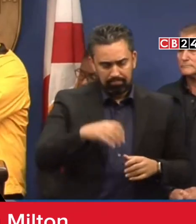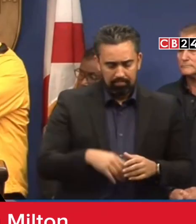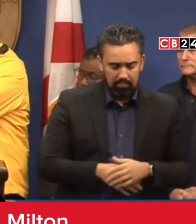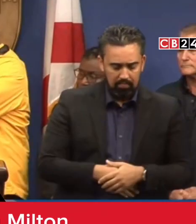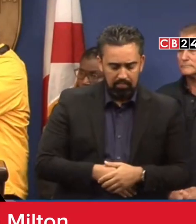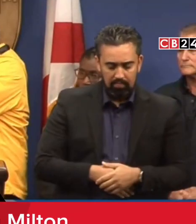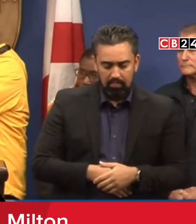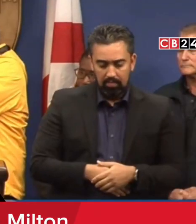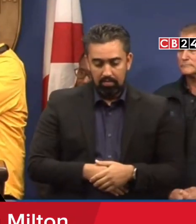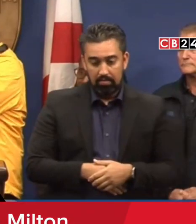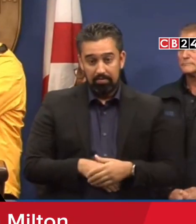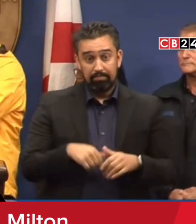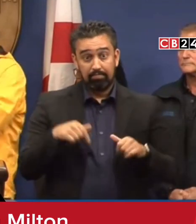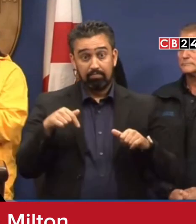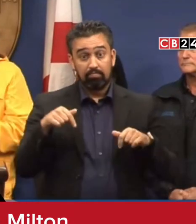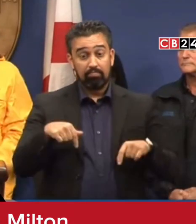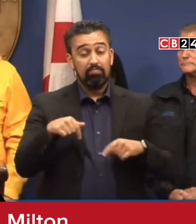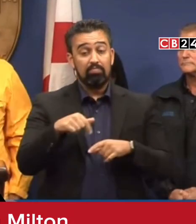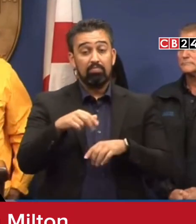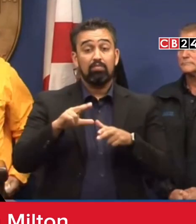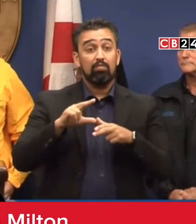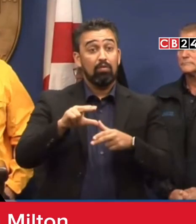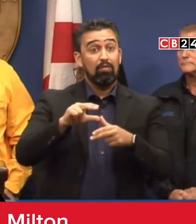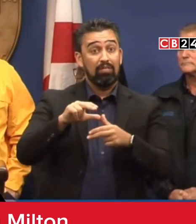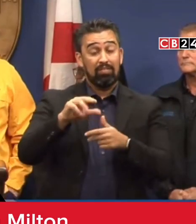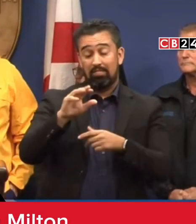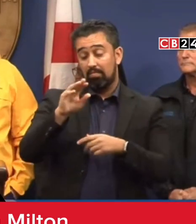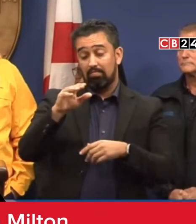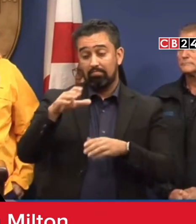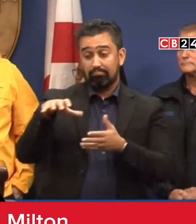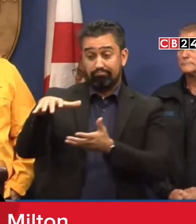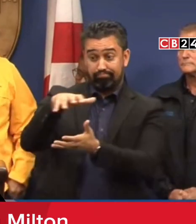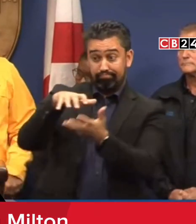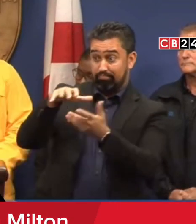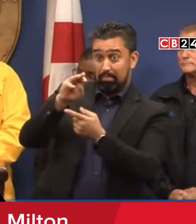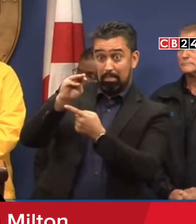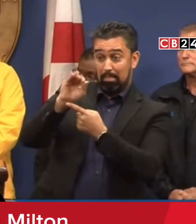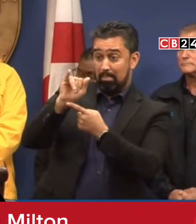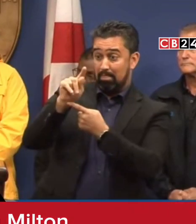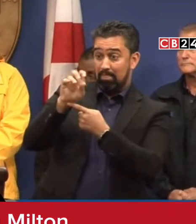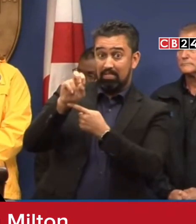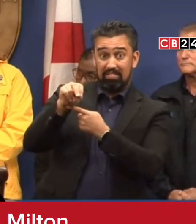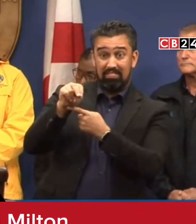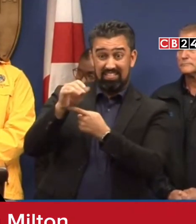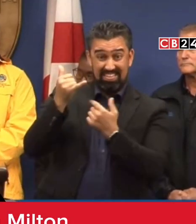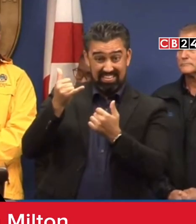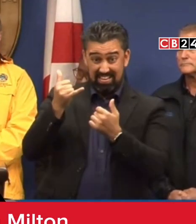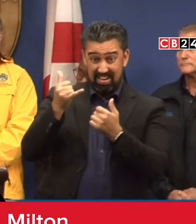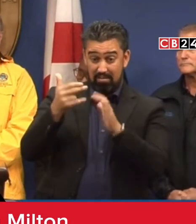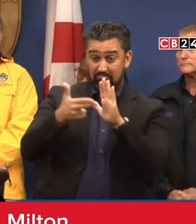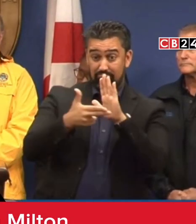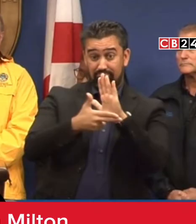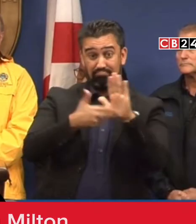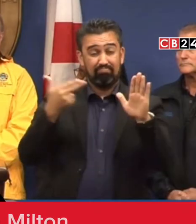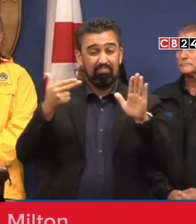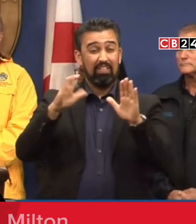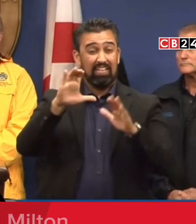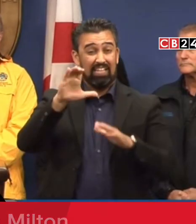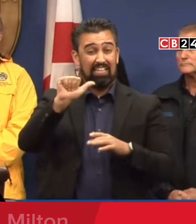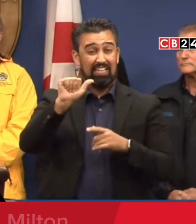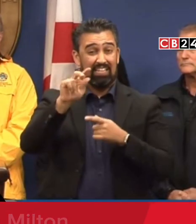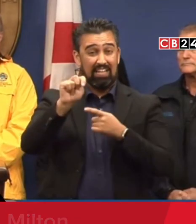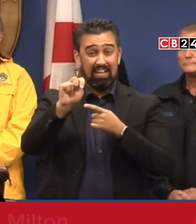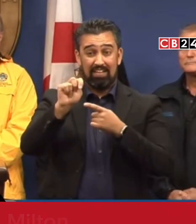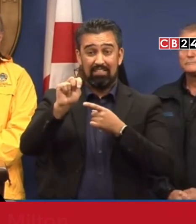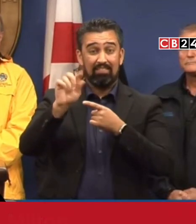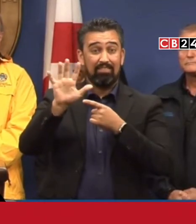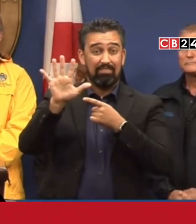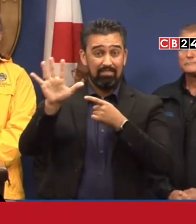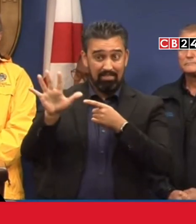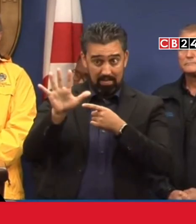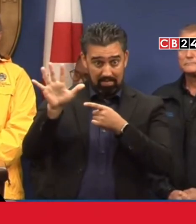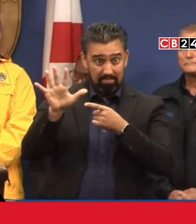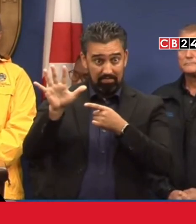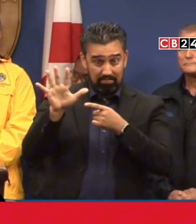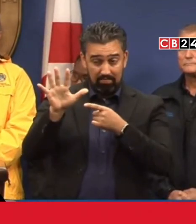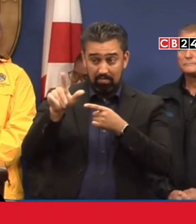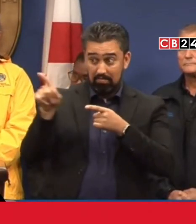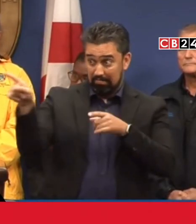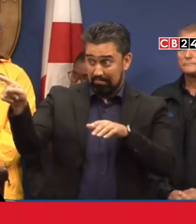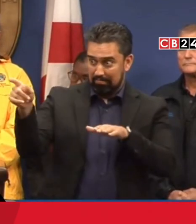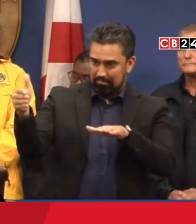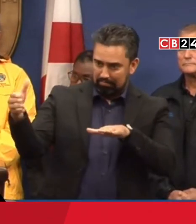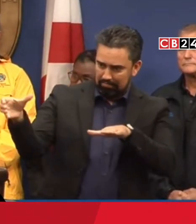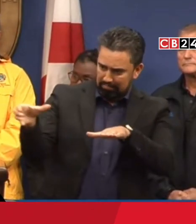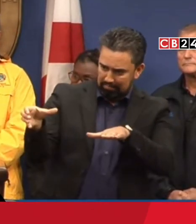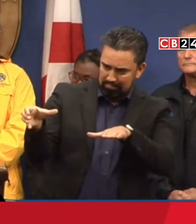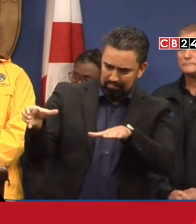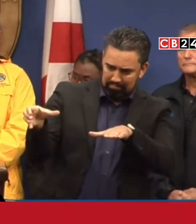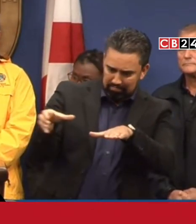El hurucán Milton es ahora una gran tormenta de Categoria 5 a medida que sigue acercándose a la